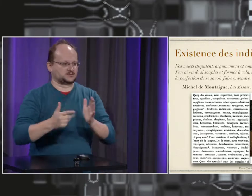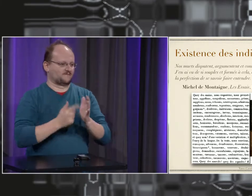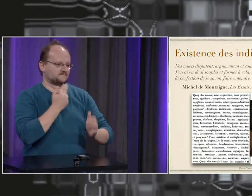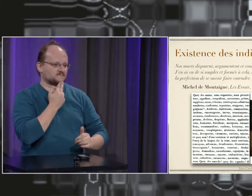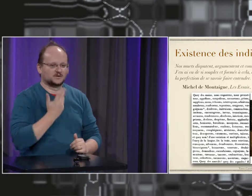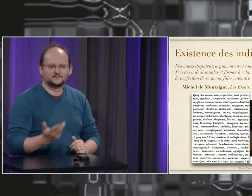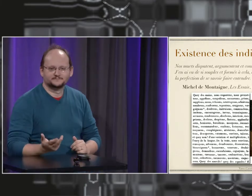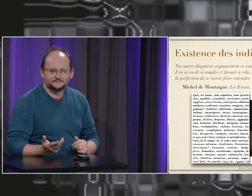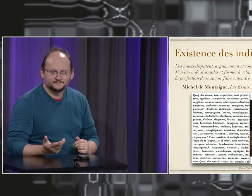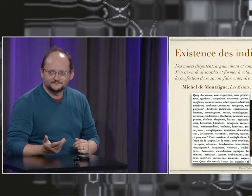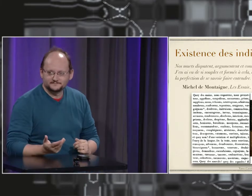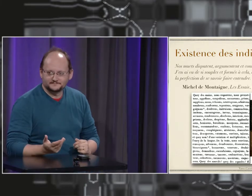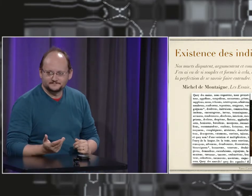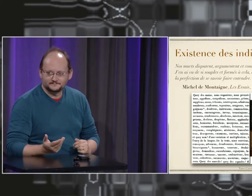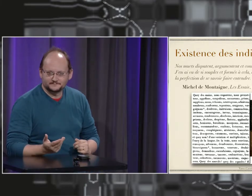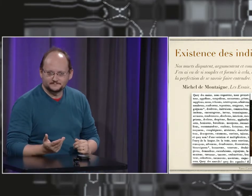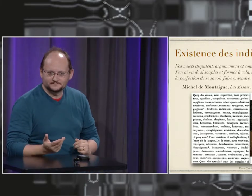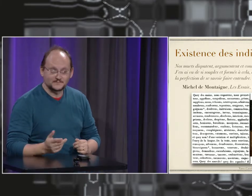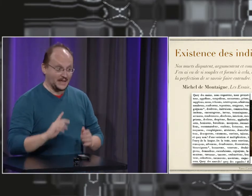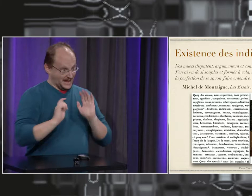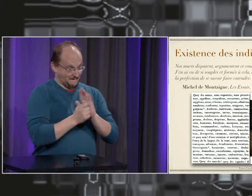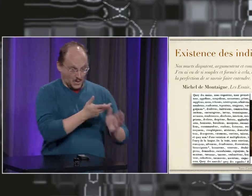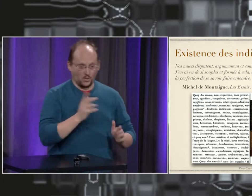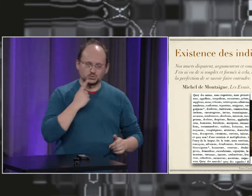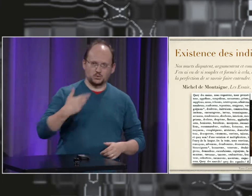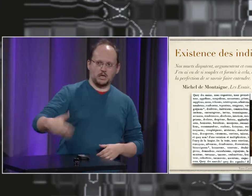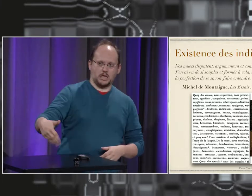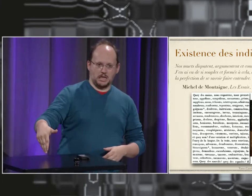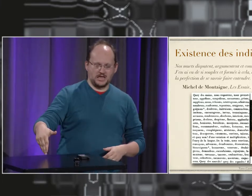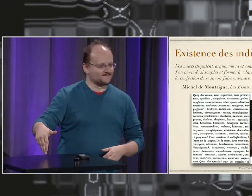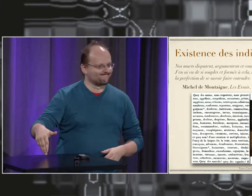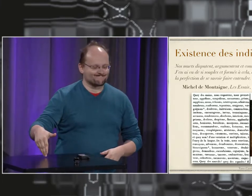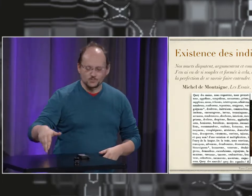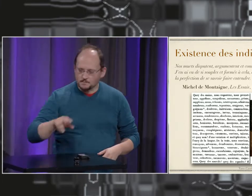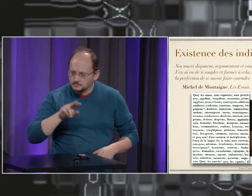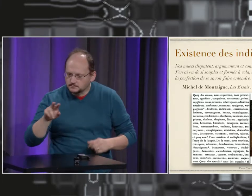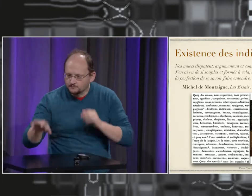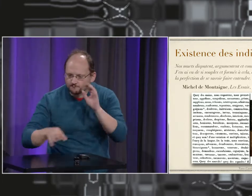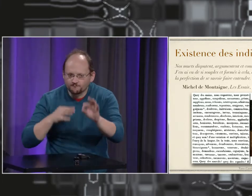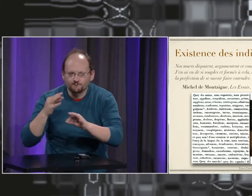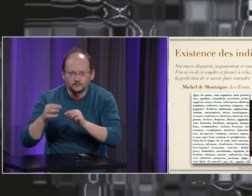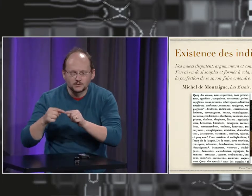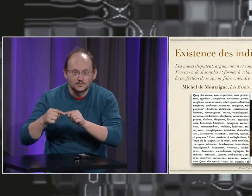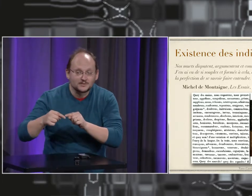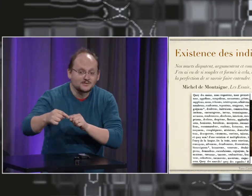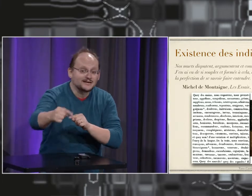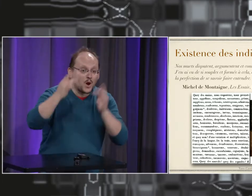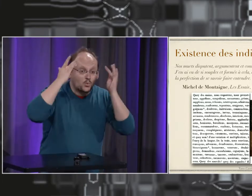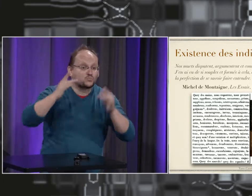en fait, Montaigne admirait les sourds pour leur façon de s'exprimer à l'époque, leur façon d'argumenter. Et petit à petit,